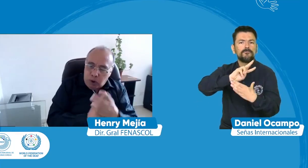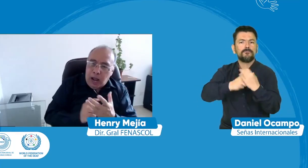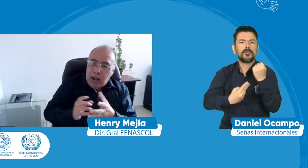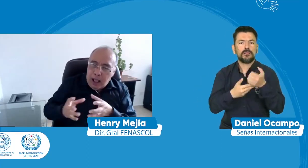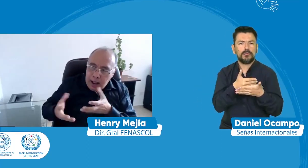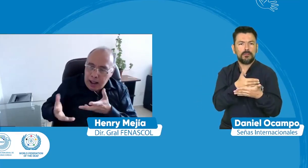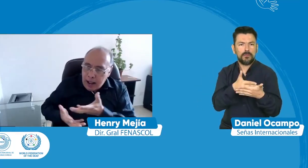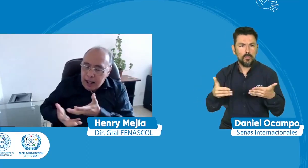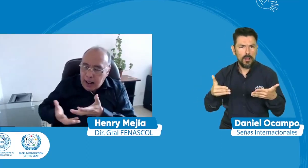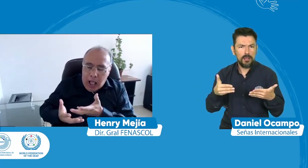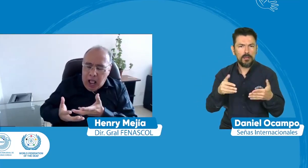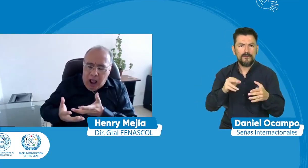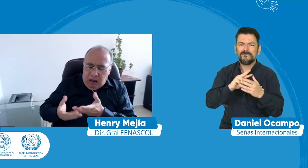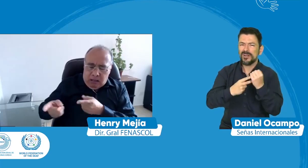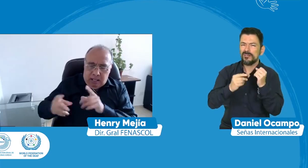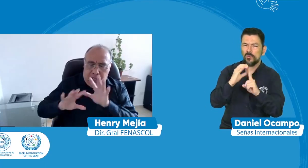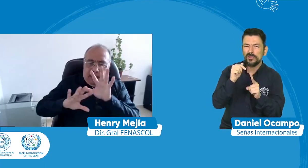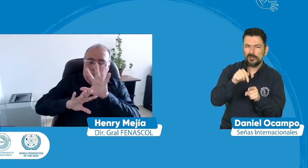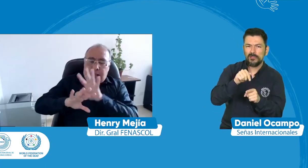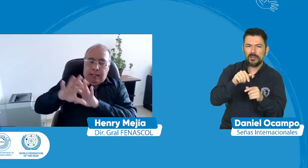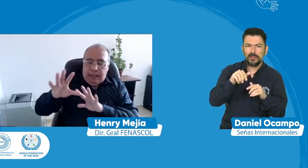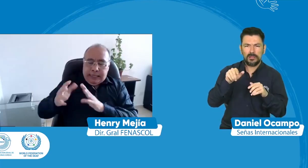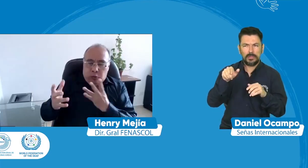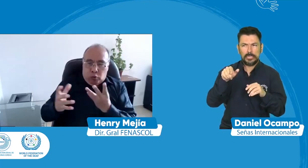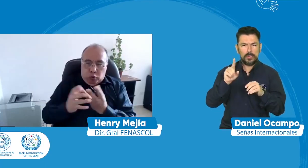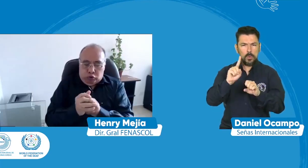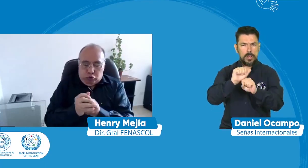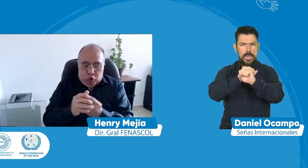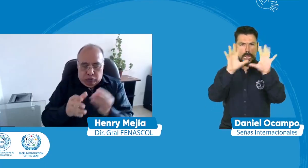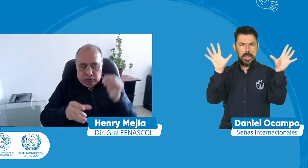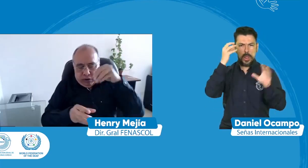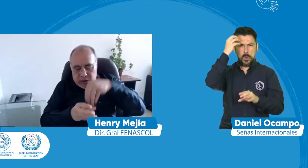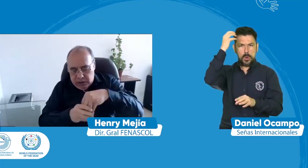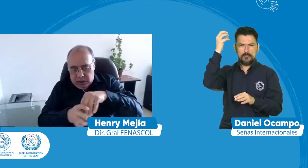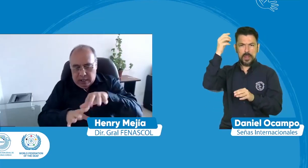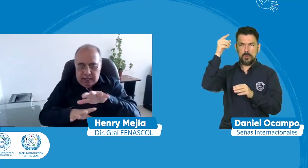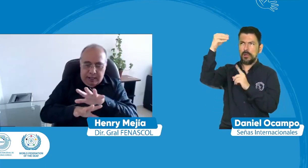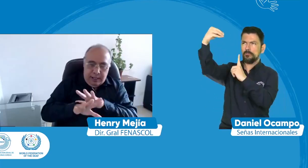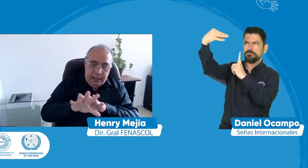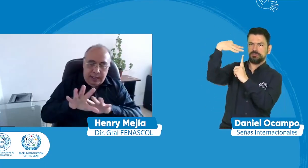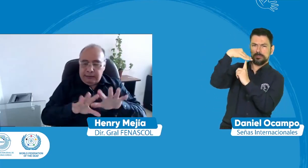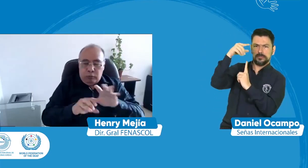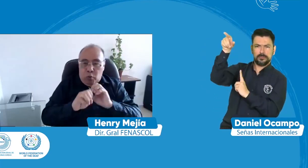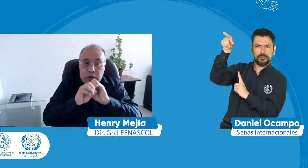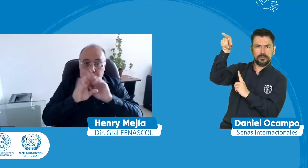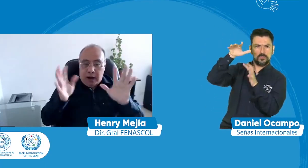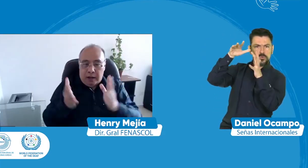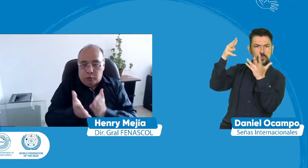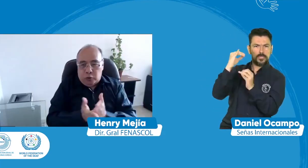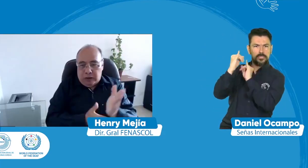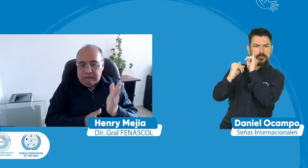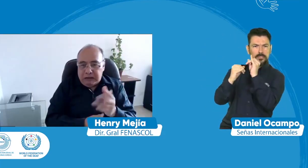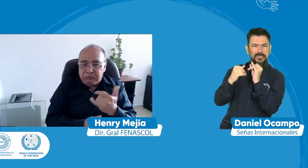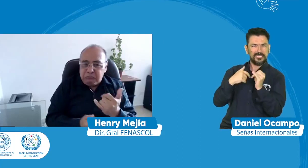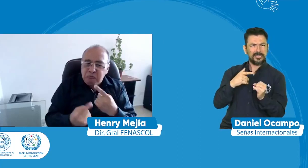en la educación bilingüe bicultural para las personas sordas y que no sea algo confuso que las personas sordas